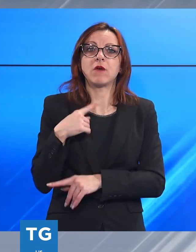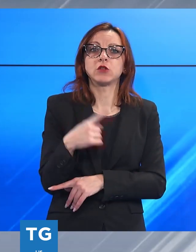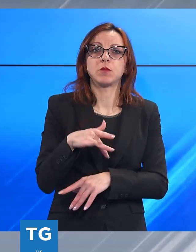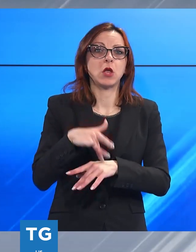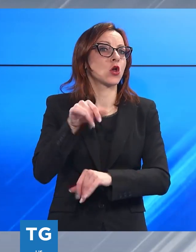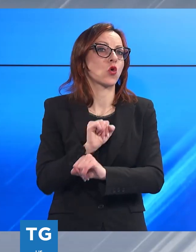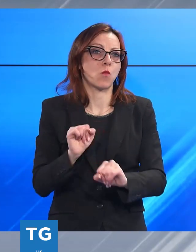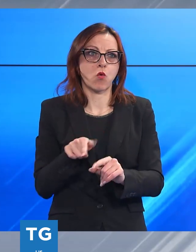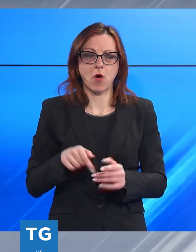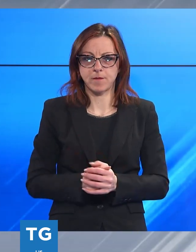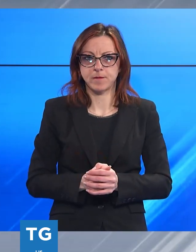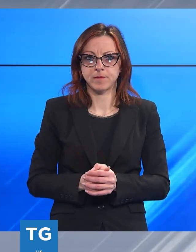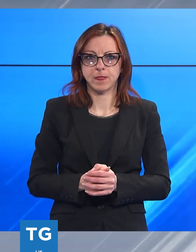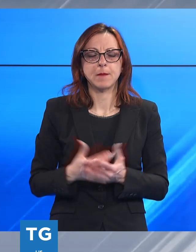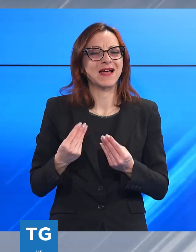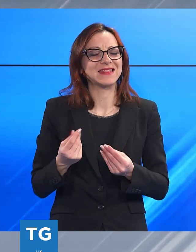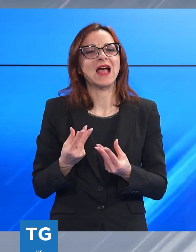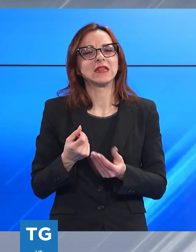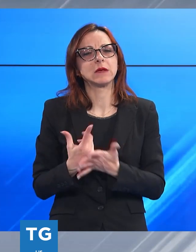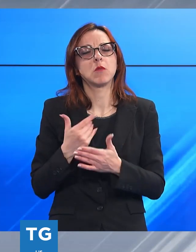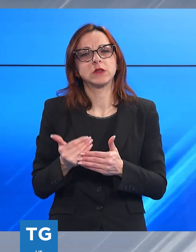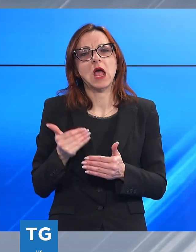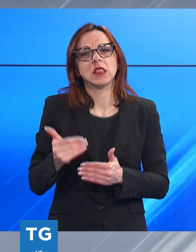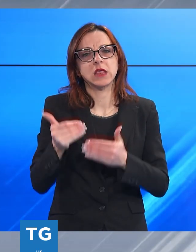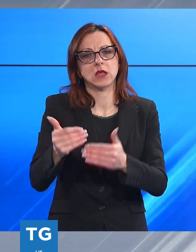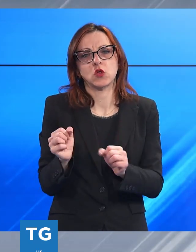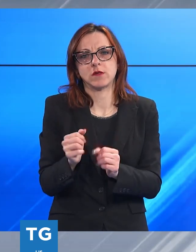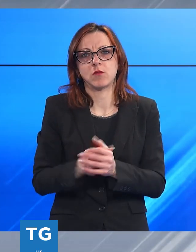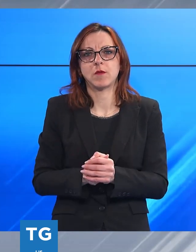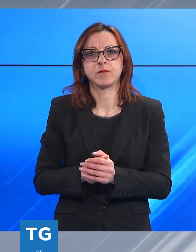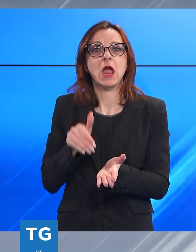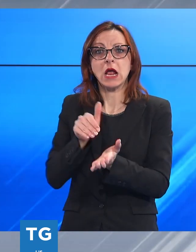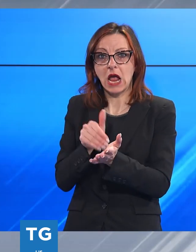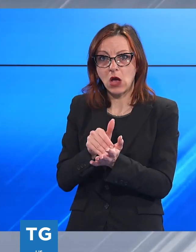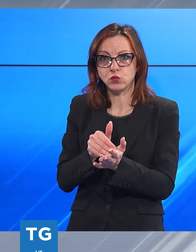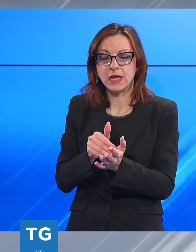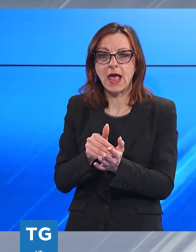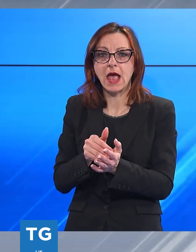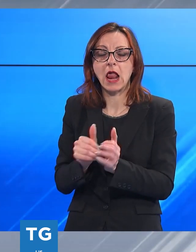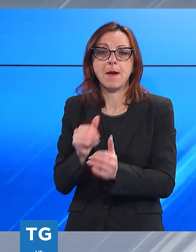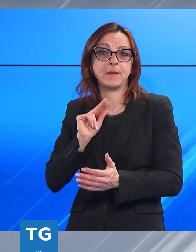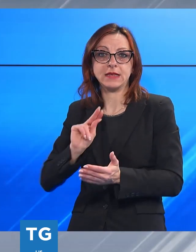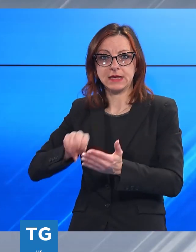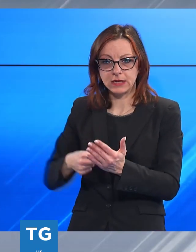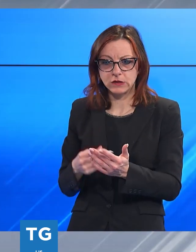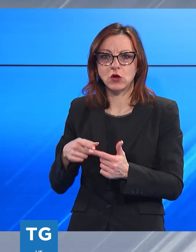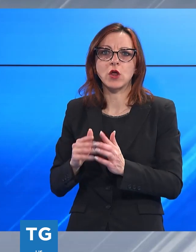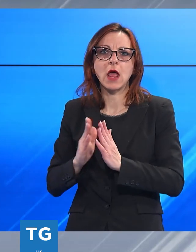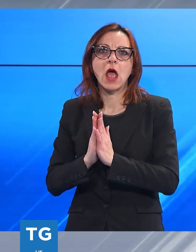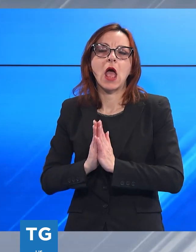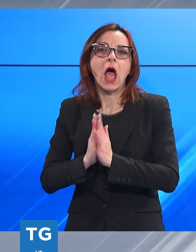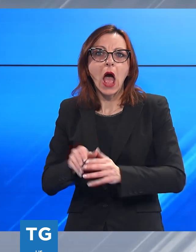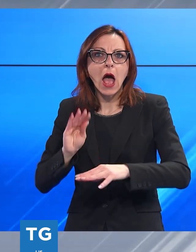i penalisti sono tanti ed importanti. Sto parlando di misure cautelari, di prescrizione, di appello da parte del pubblico